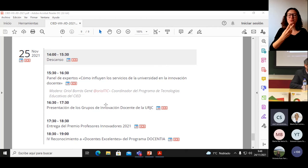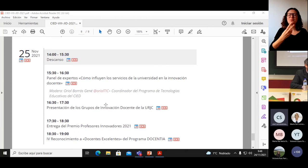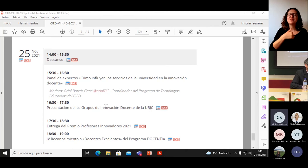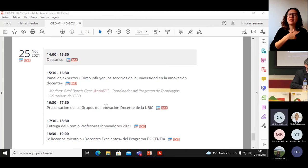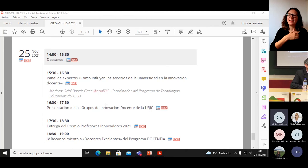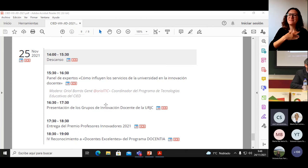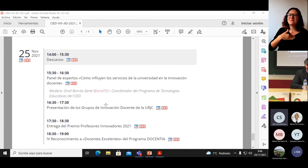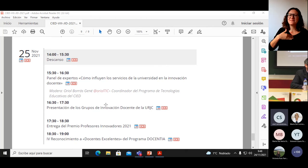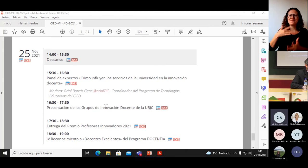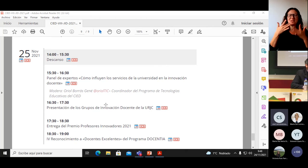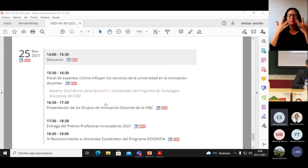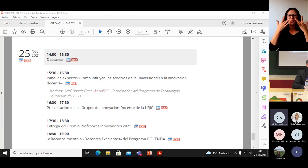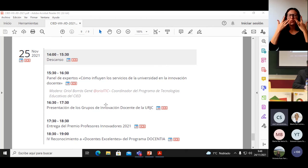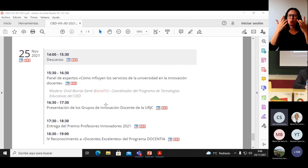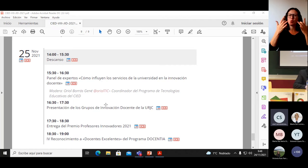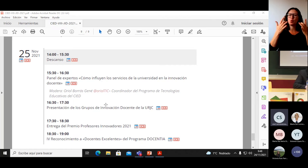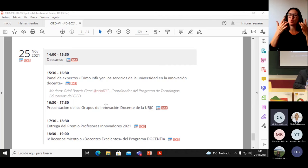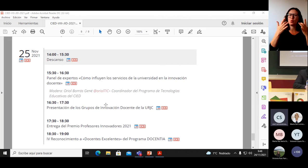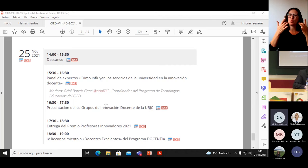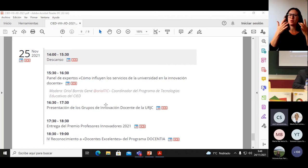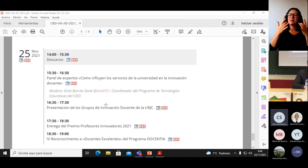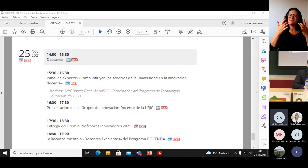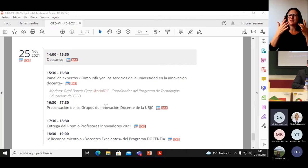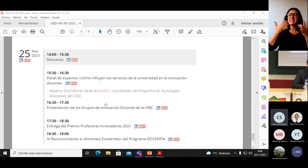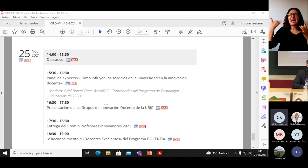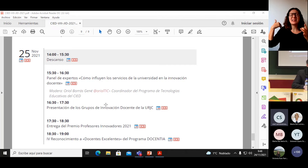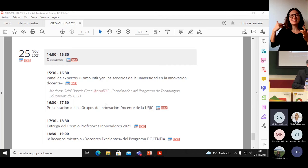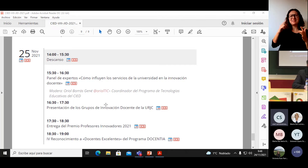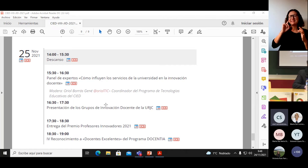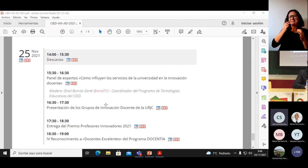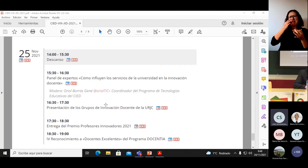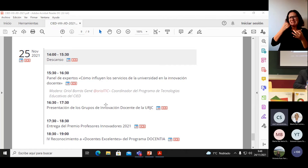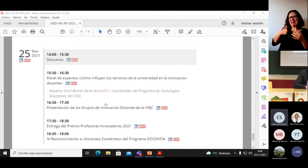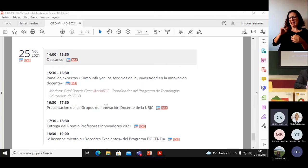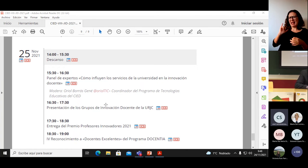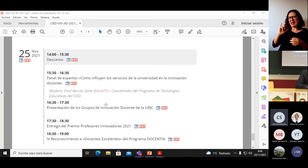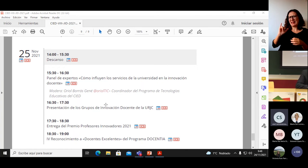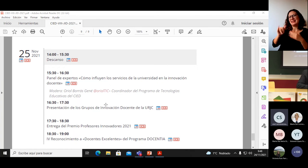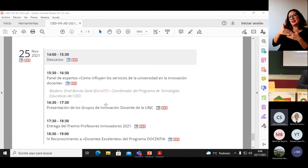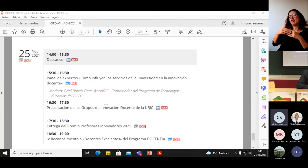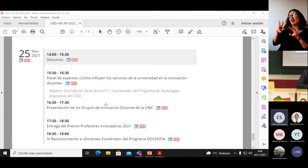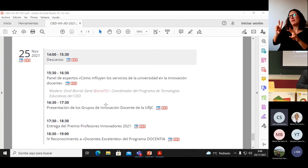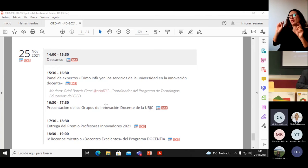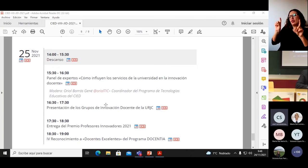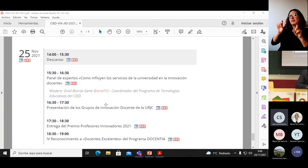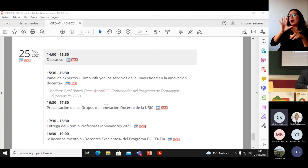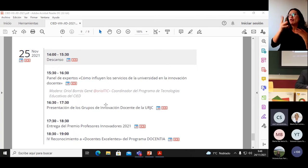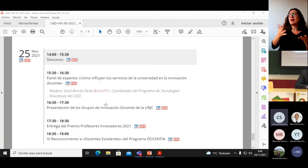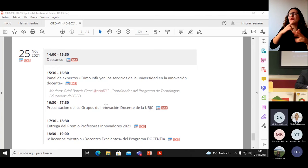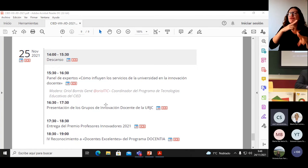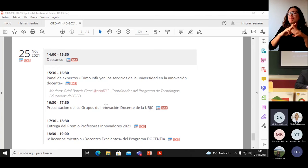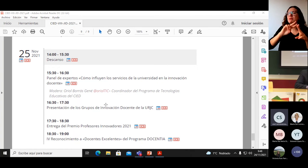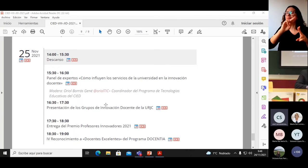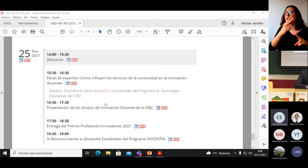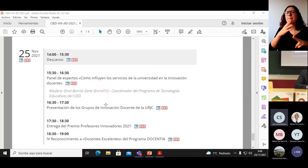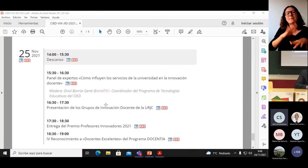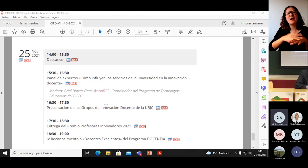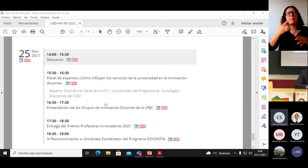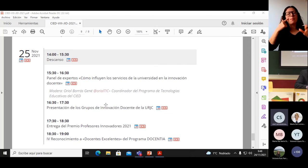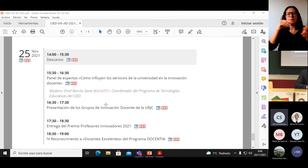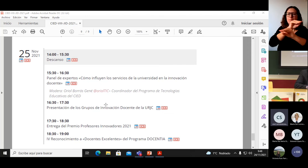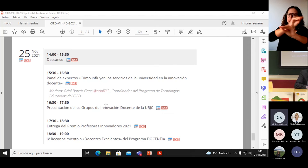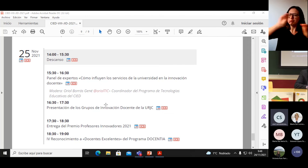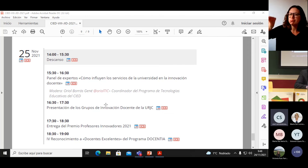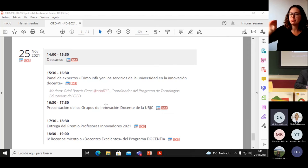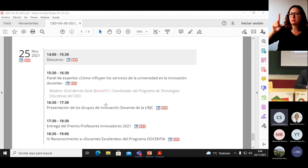era visible. Entonces, queremos que se haga visible ese peso en la innovación docente que tenía el centro. Siempre nos conocen como los de